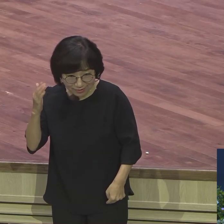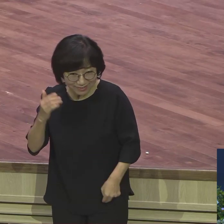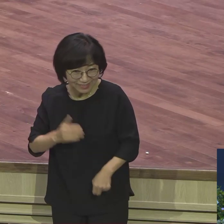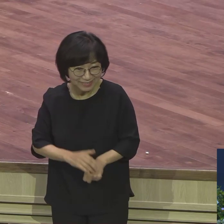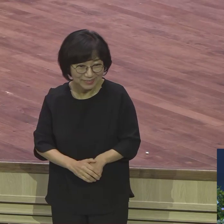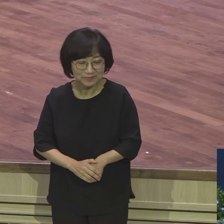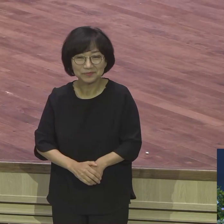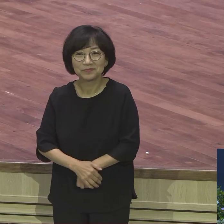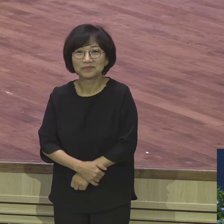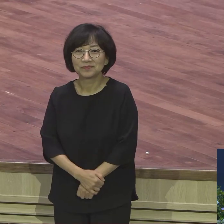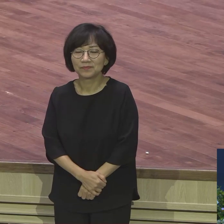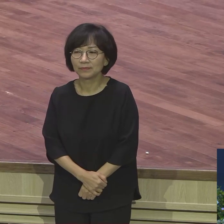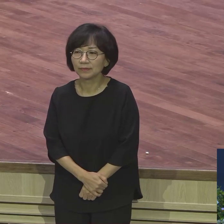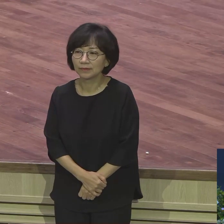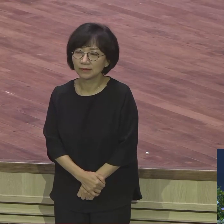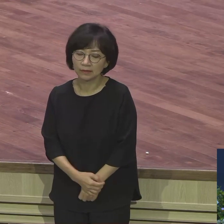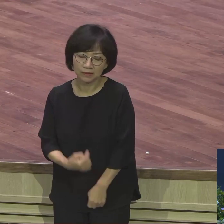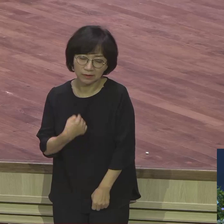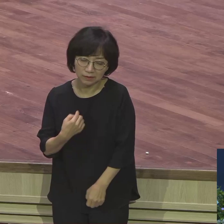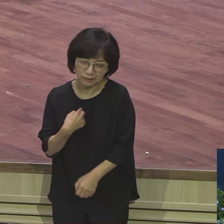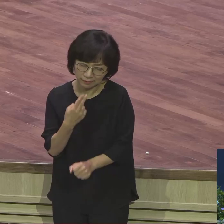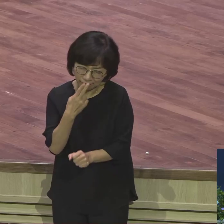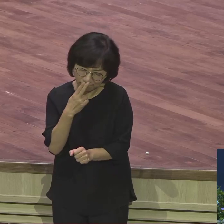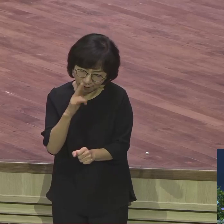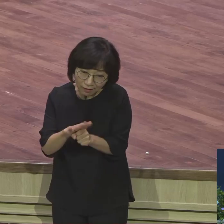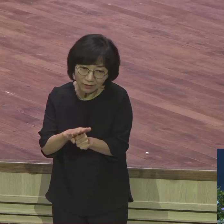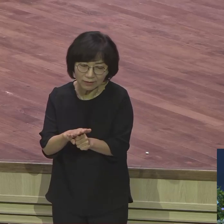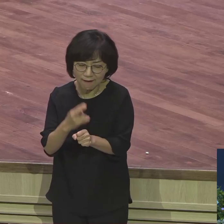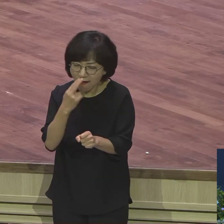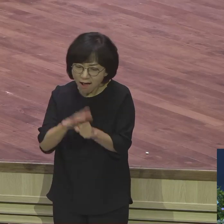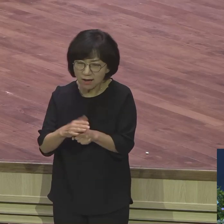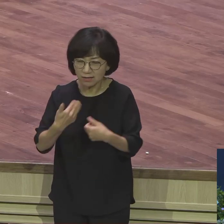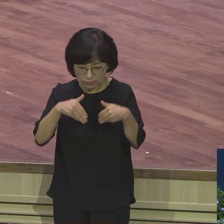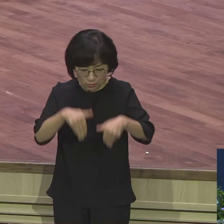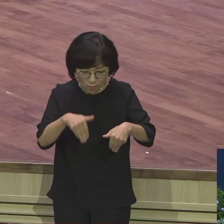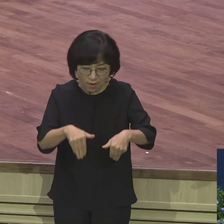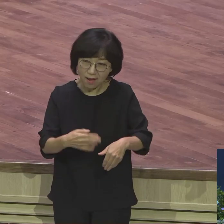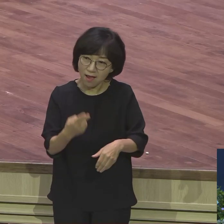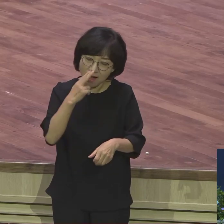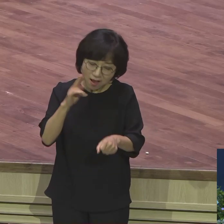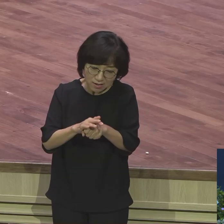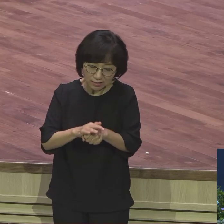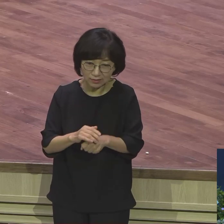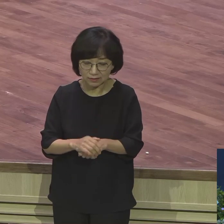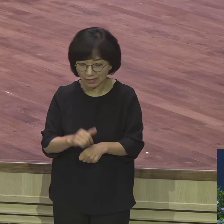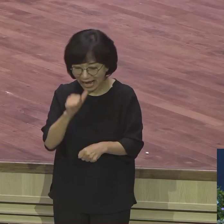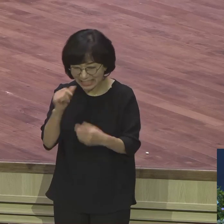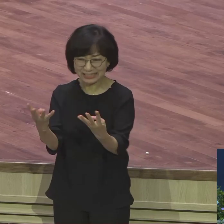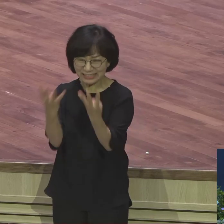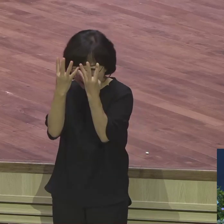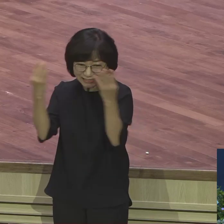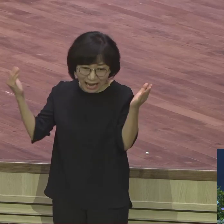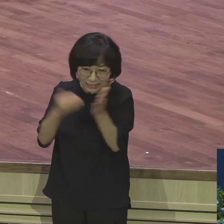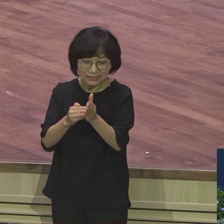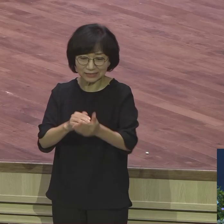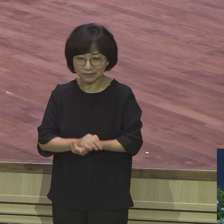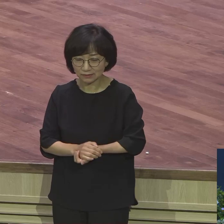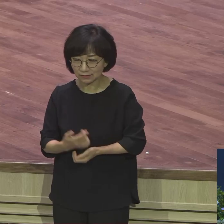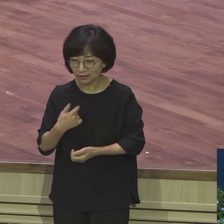아니 지금 억울하게 노예 생활한 것도 억울한데 지금 비참하게 감옥에 왔는데 계속 형통하다는 말이